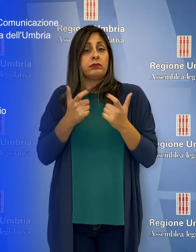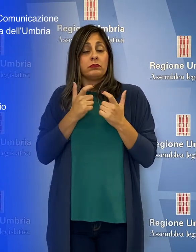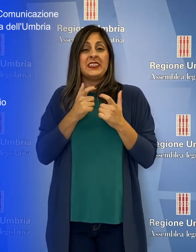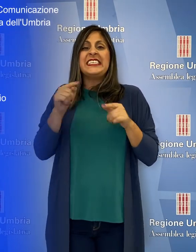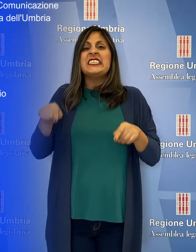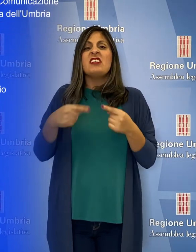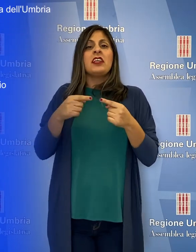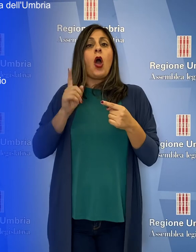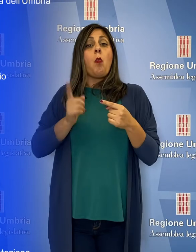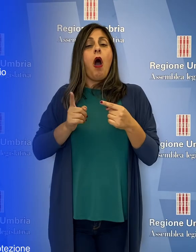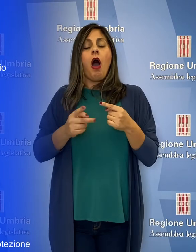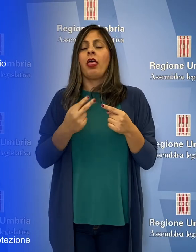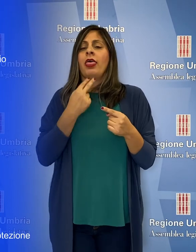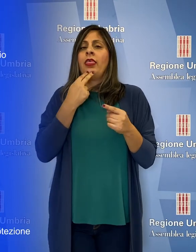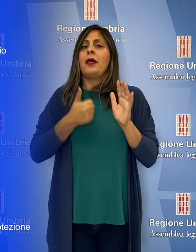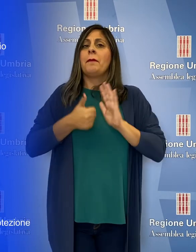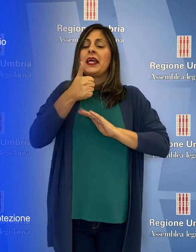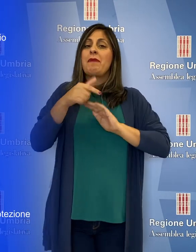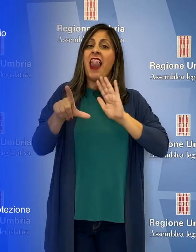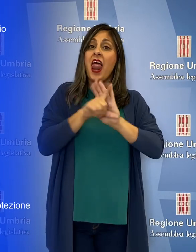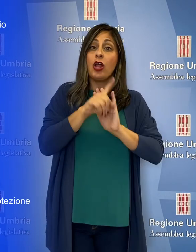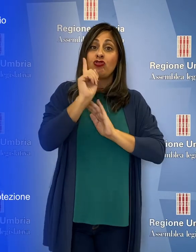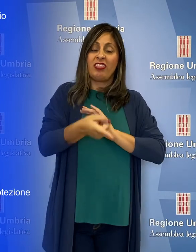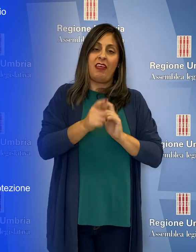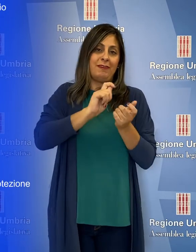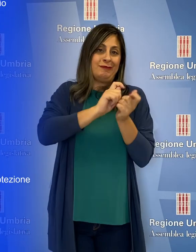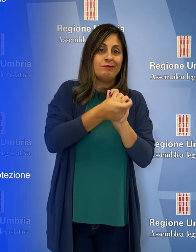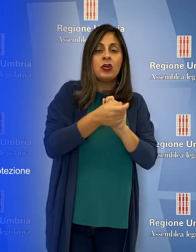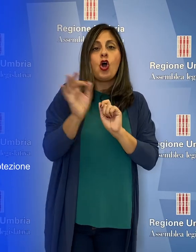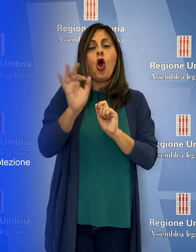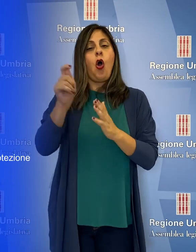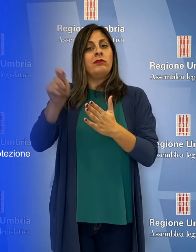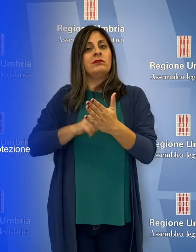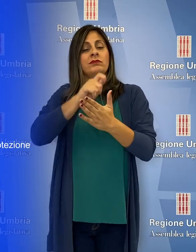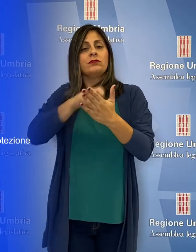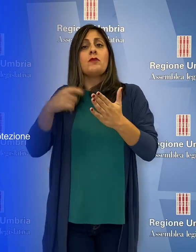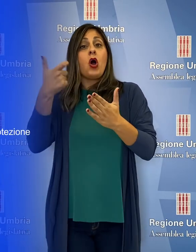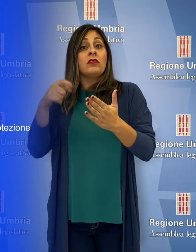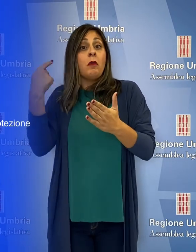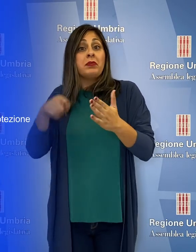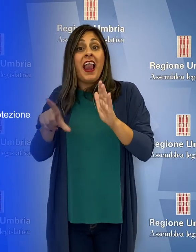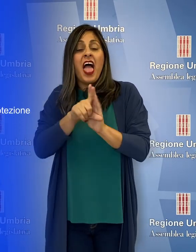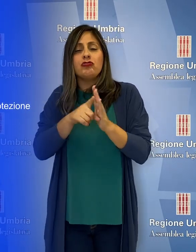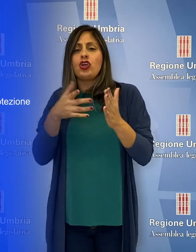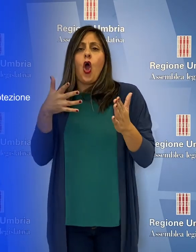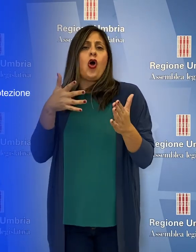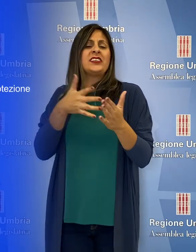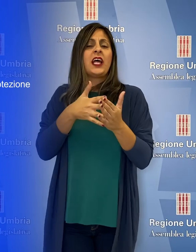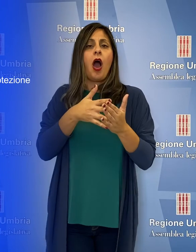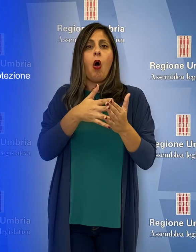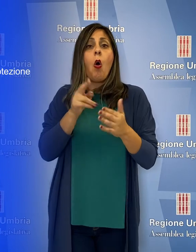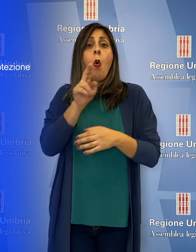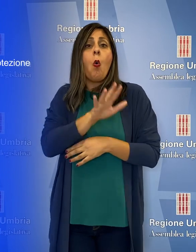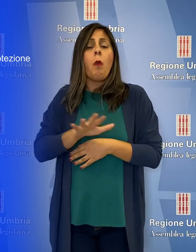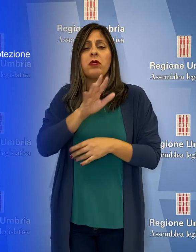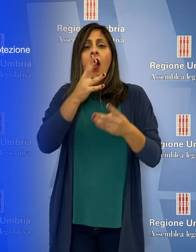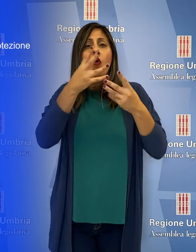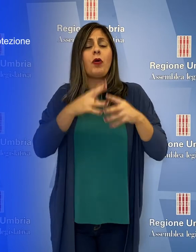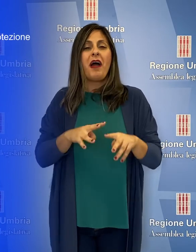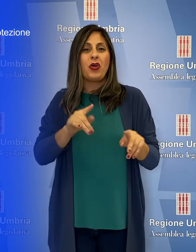della connettività dovrà passare per la revisione o abrogazione di questa legge, che rappresenta un ostacolo poiché pone l'Umbria totalmente fuori dalla